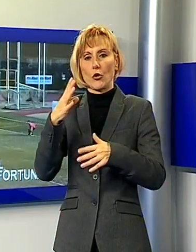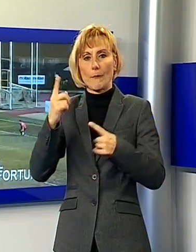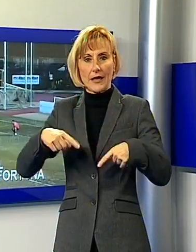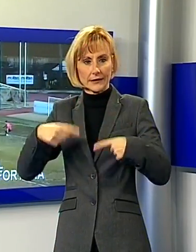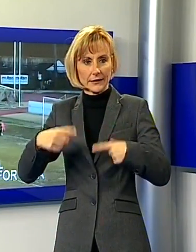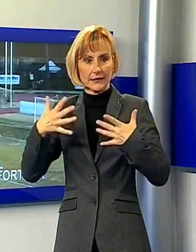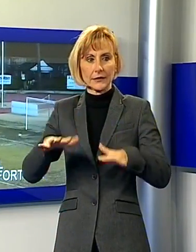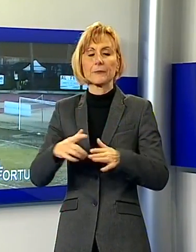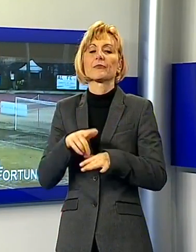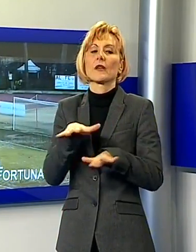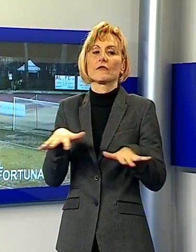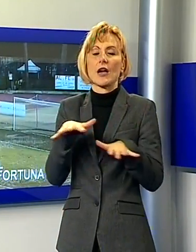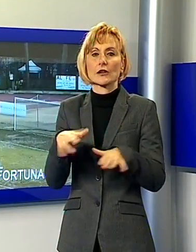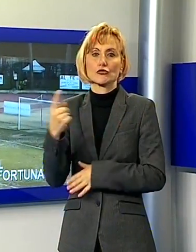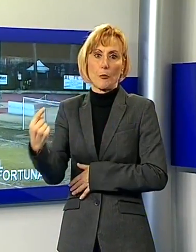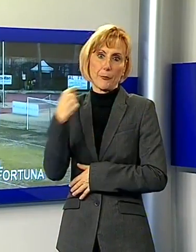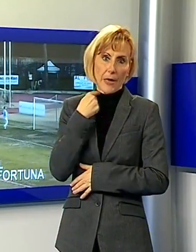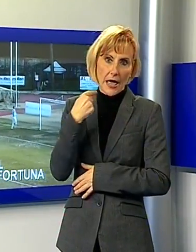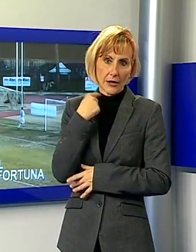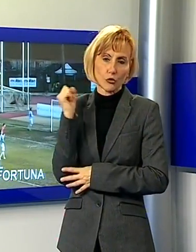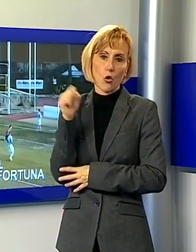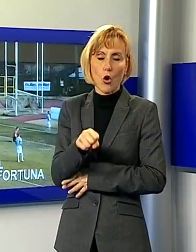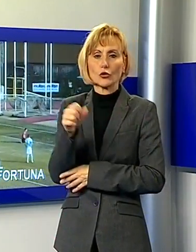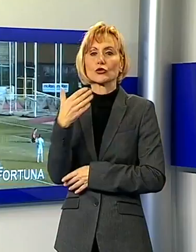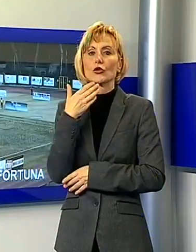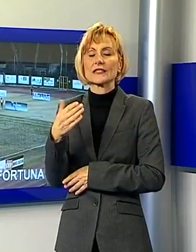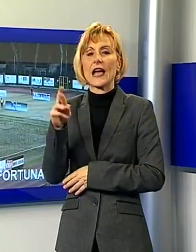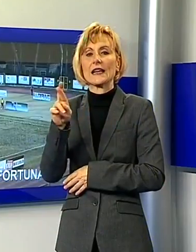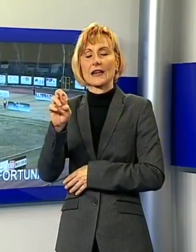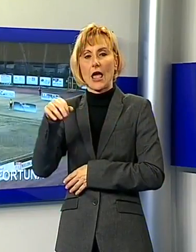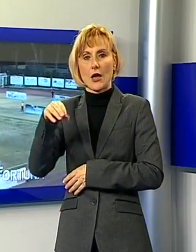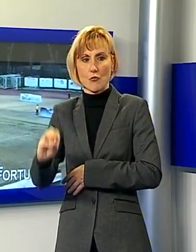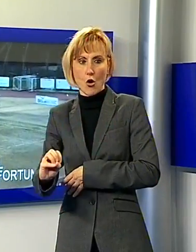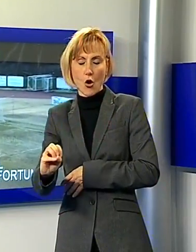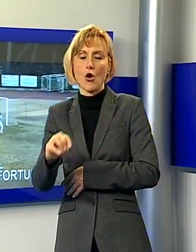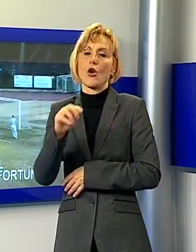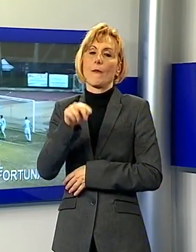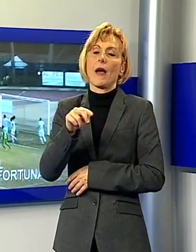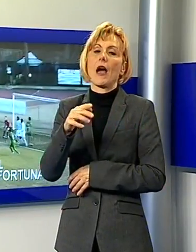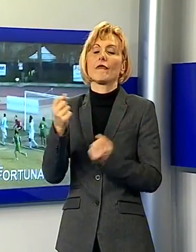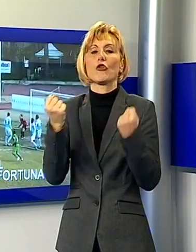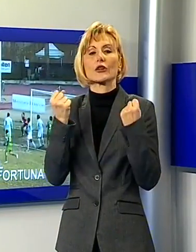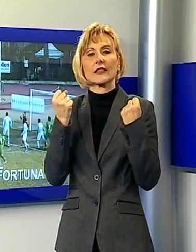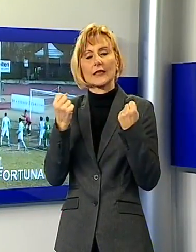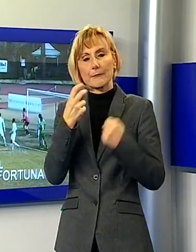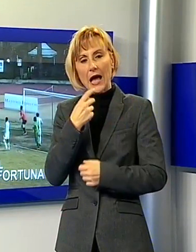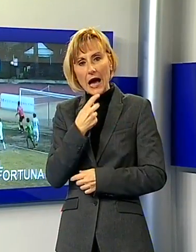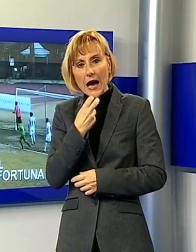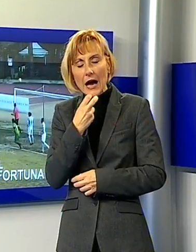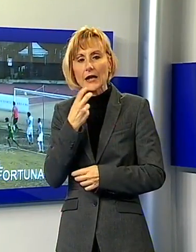sfortuna, i bianconeri perdono contro il Sanremo ma avrebbero meritato molto di più, anche il forte dei marmi può recriminare per il pari sul